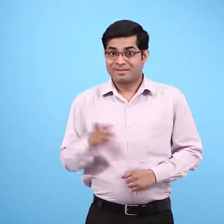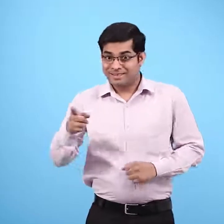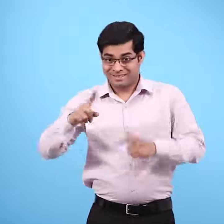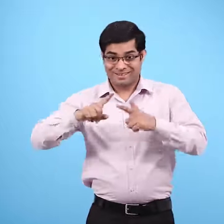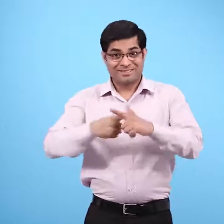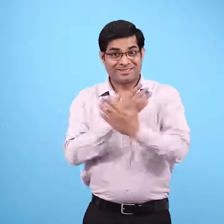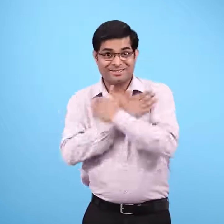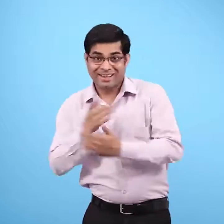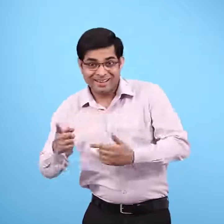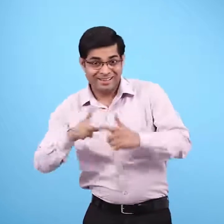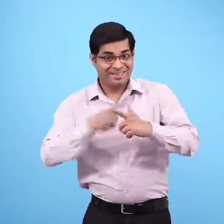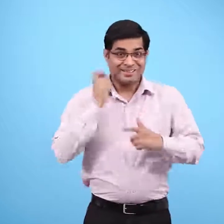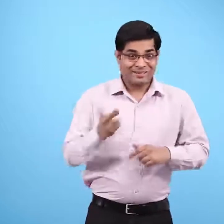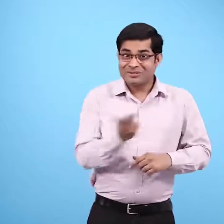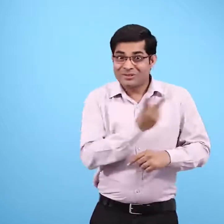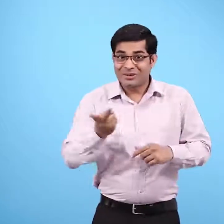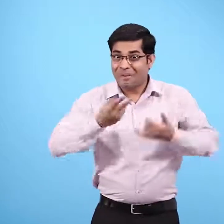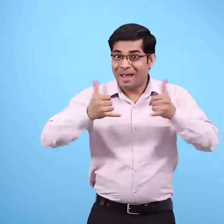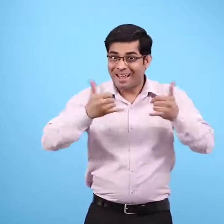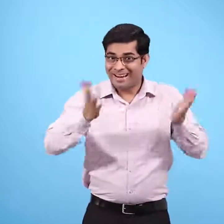खेल में जुम्पा ने मचली कैसे पहचान ली?